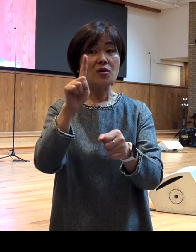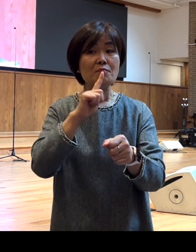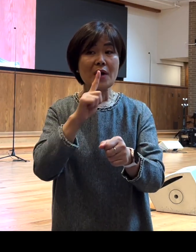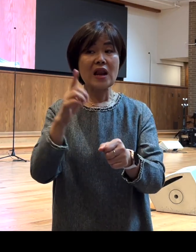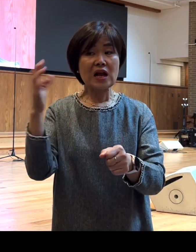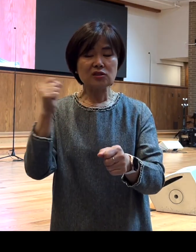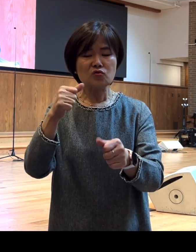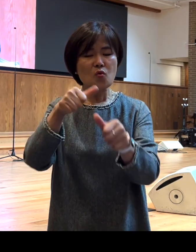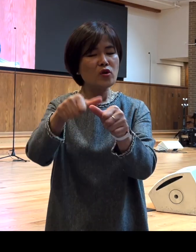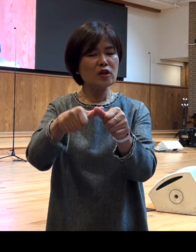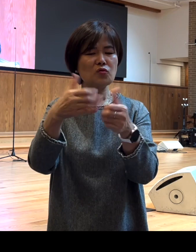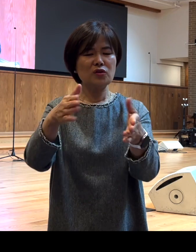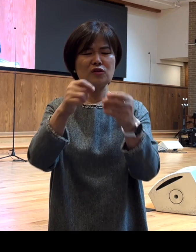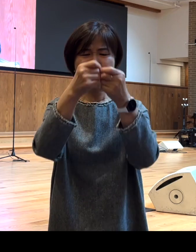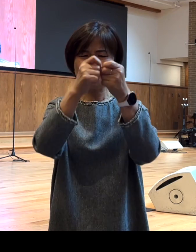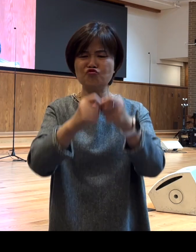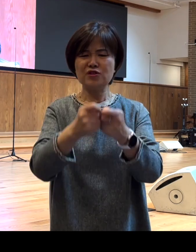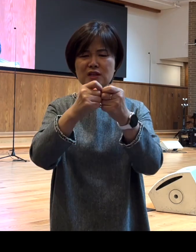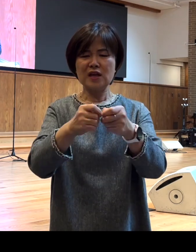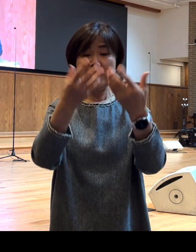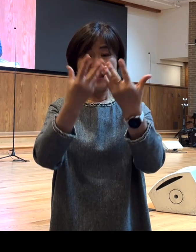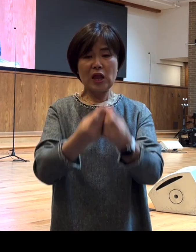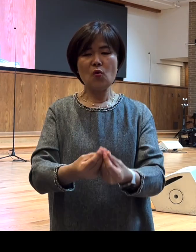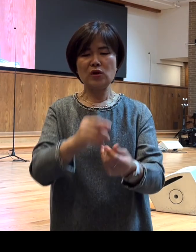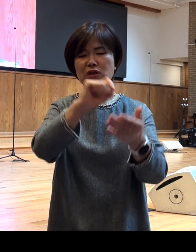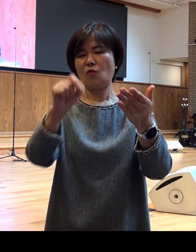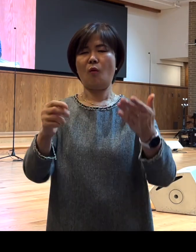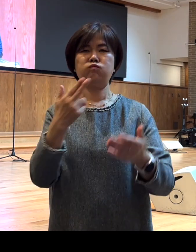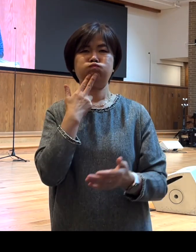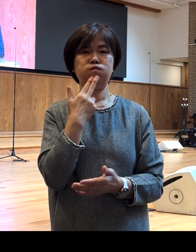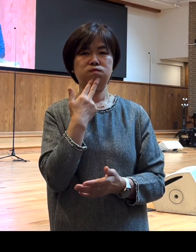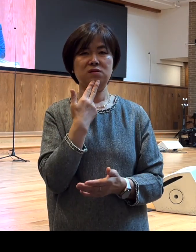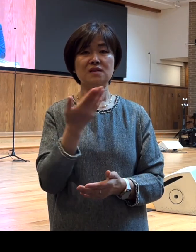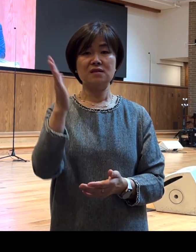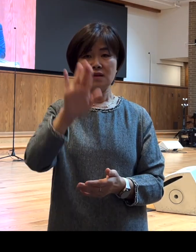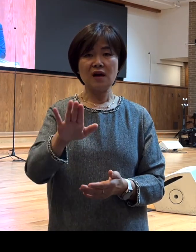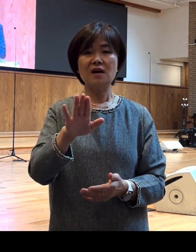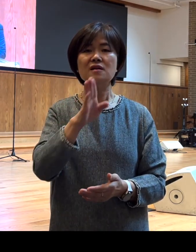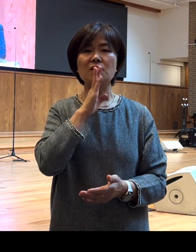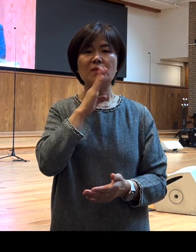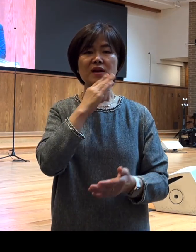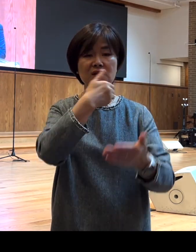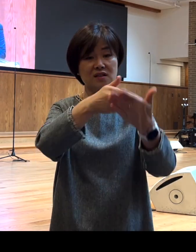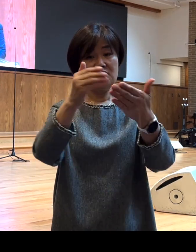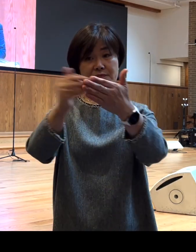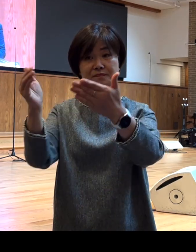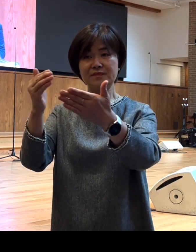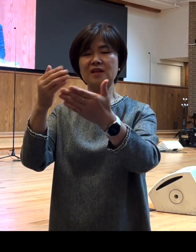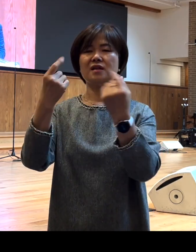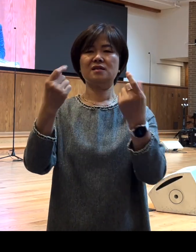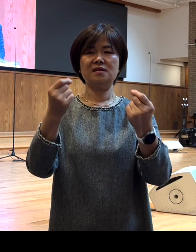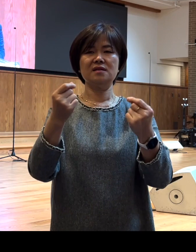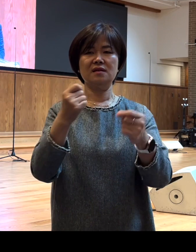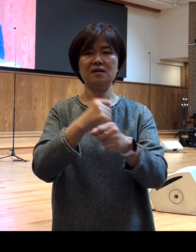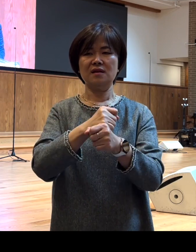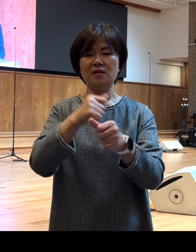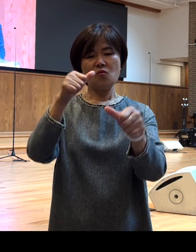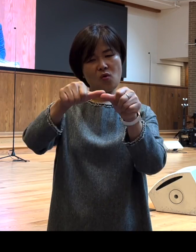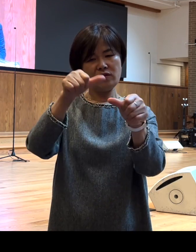구체적인 내용을 기록하고 있지 않고 그저 스케치하듯이 언급하고 지나간 것처럼 보입니다